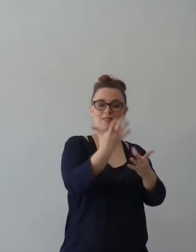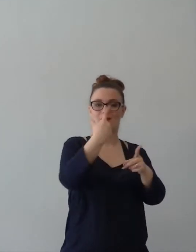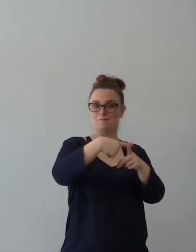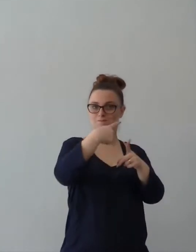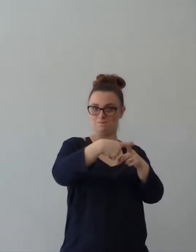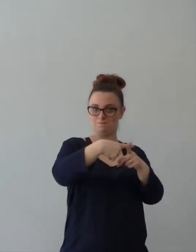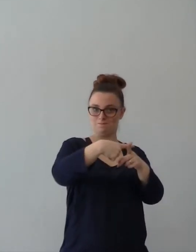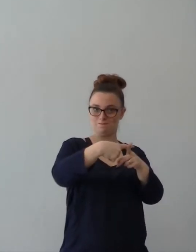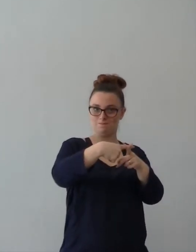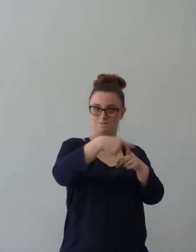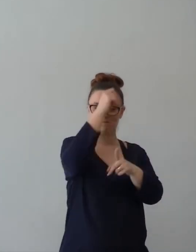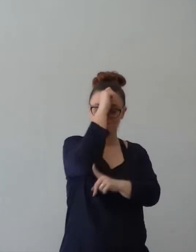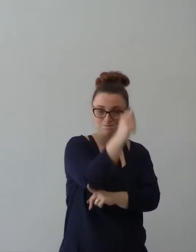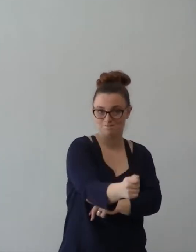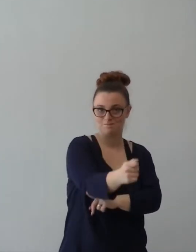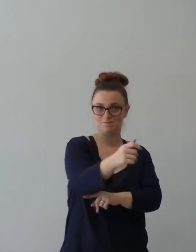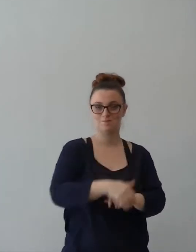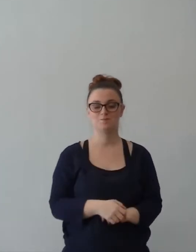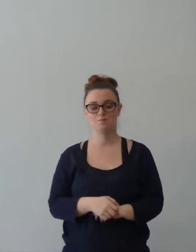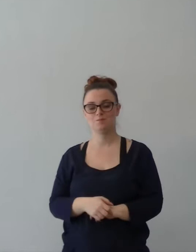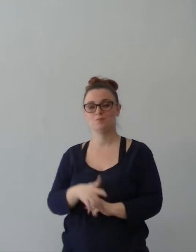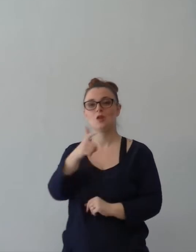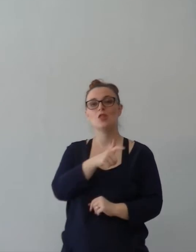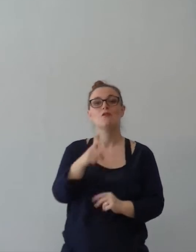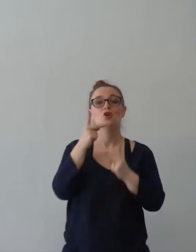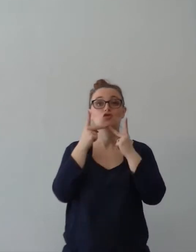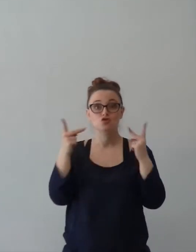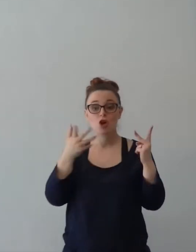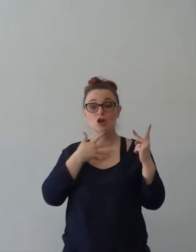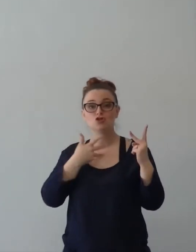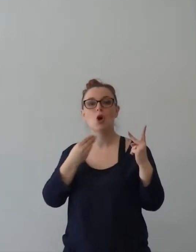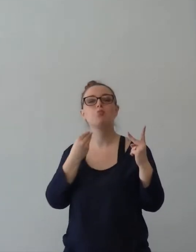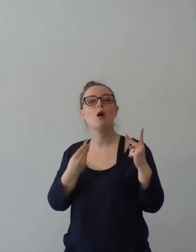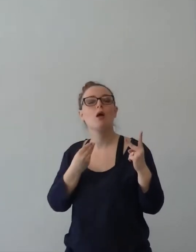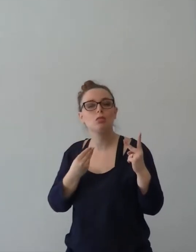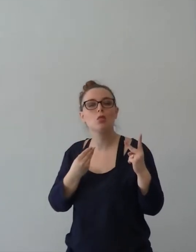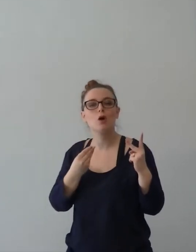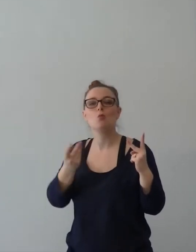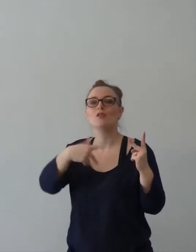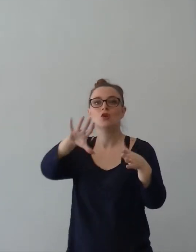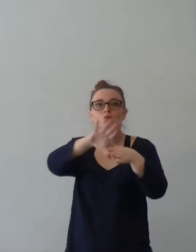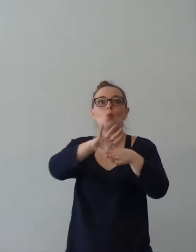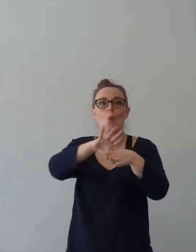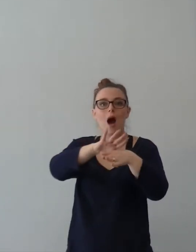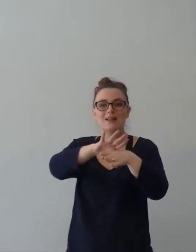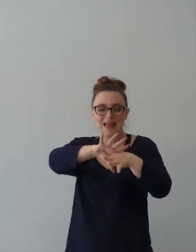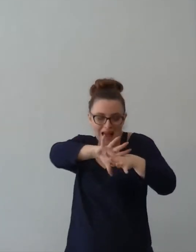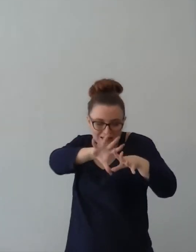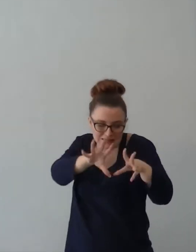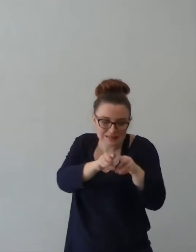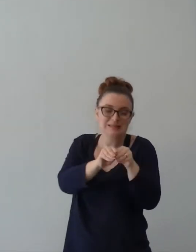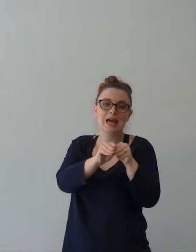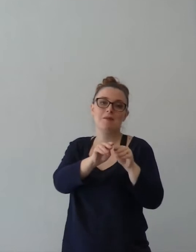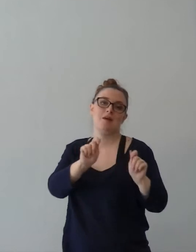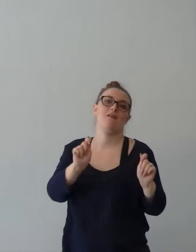è quando la squadra tutta insieme vince, non il singolo. Ritorno